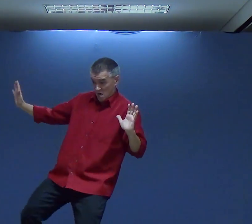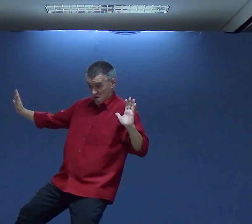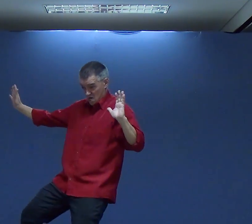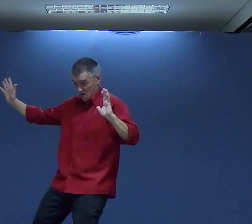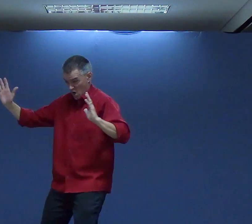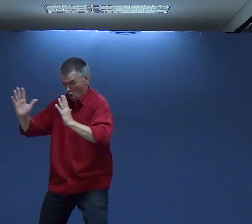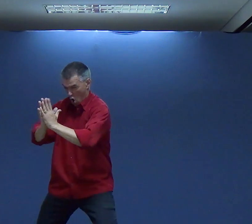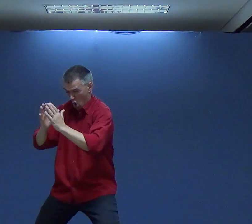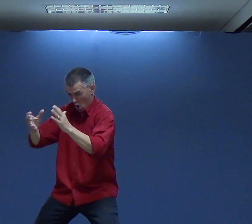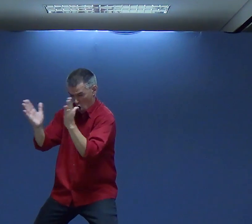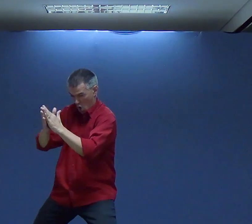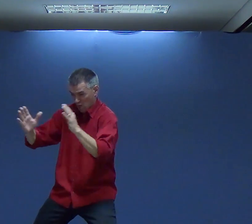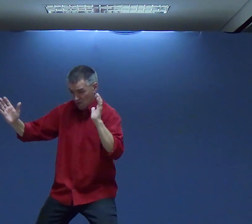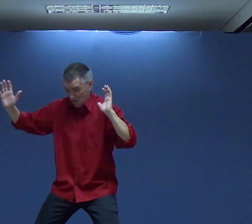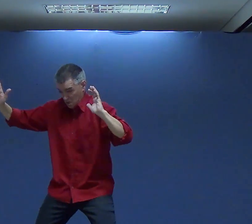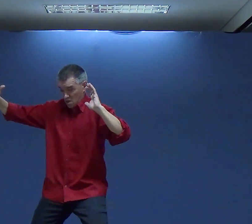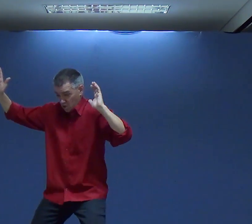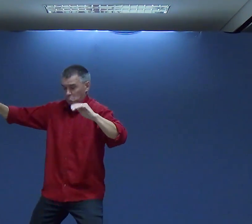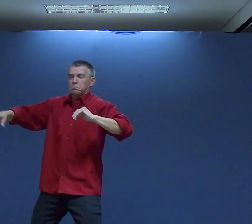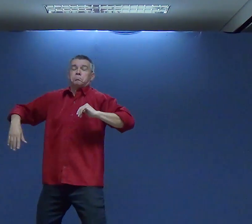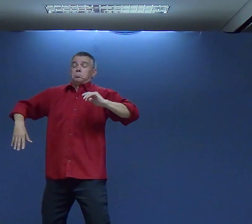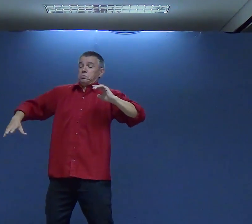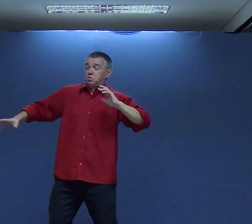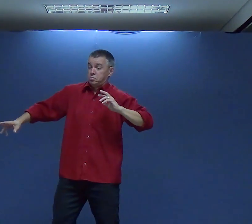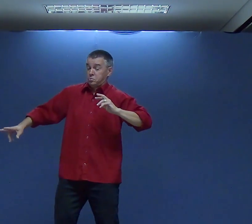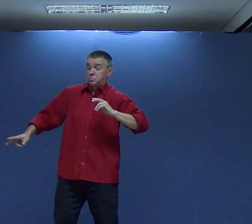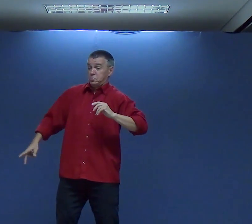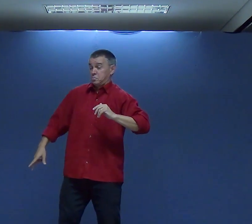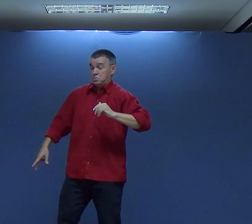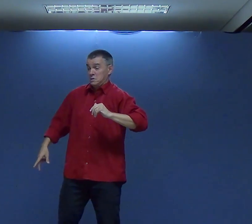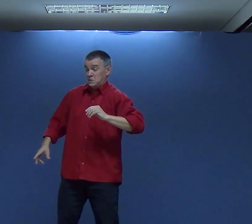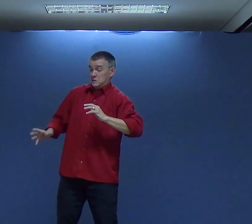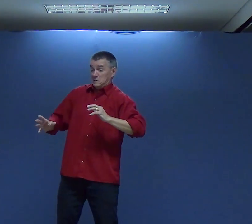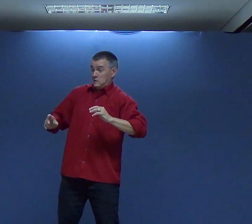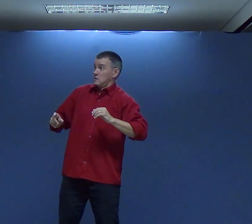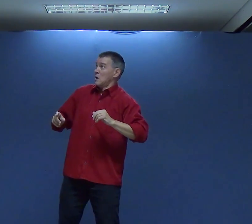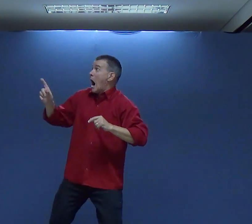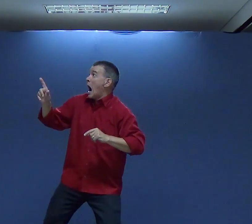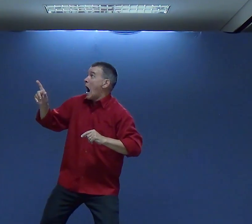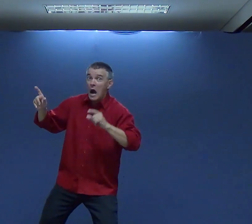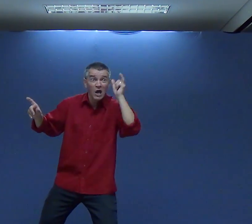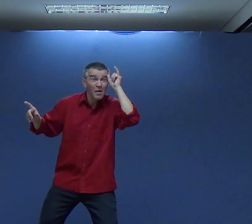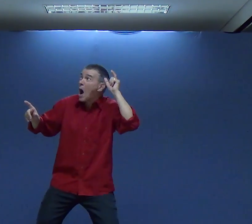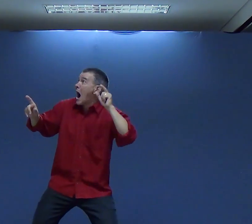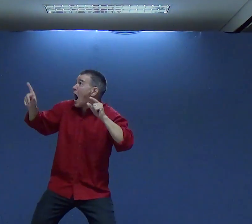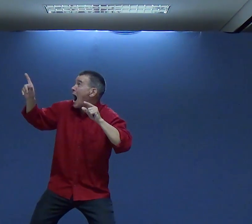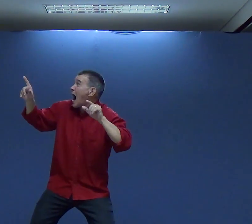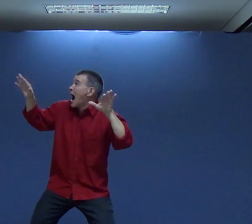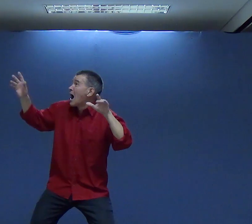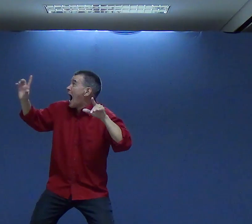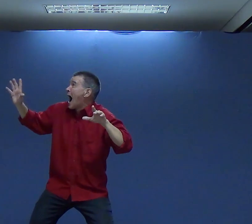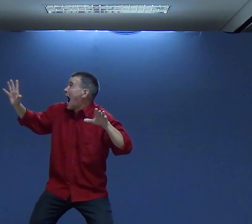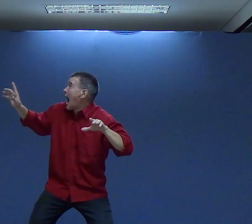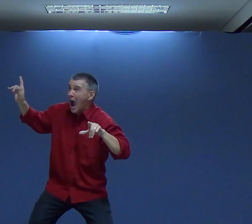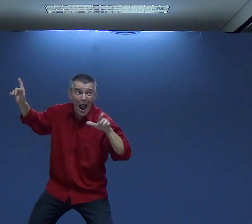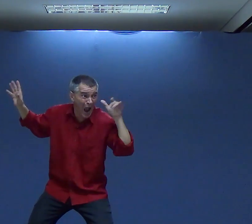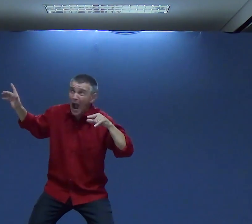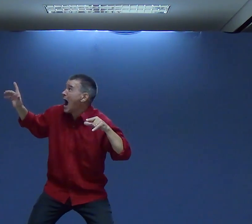pode Entrar Ali Porque Ele não consegue Entrar Onde há Oração E onde Há União E o